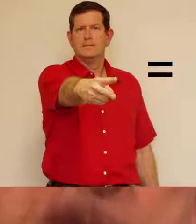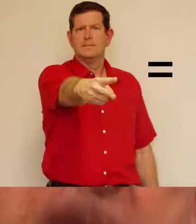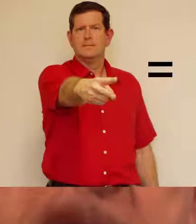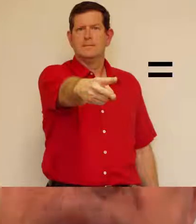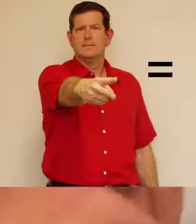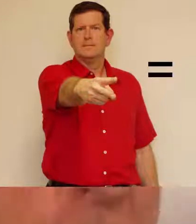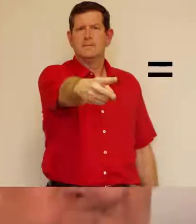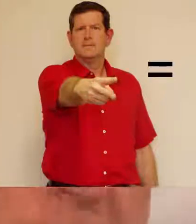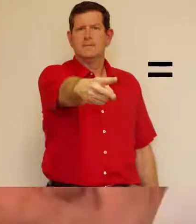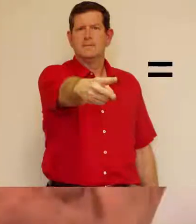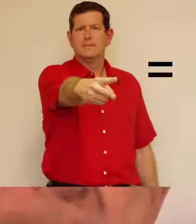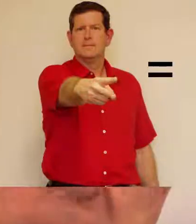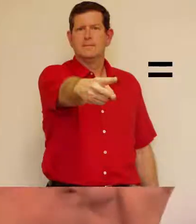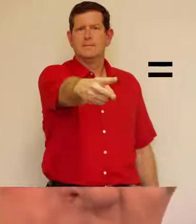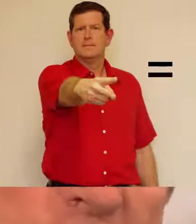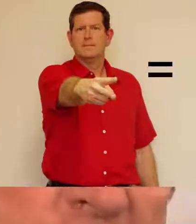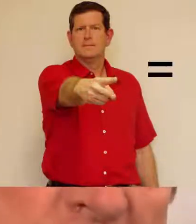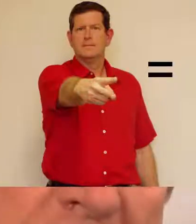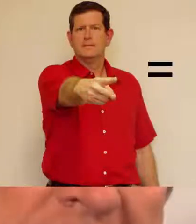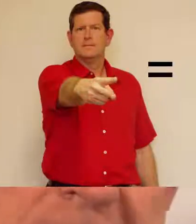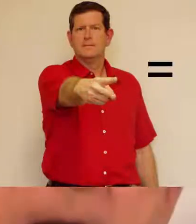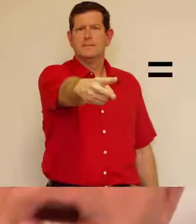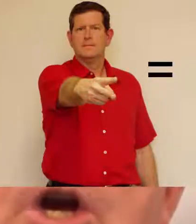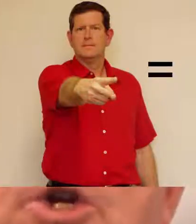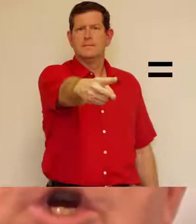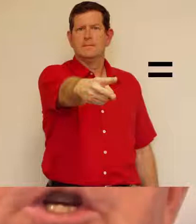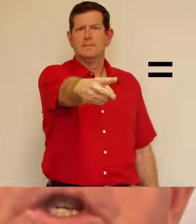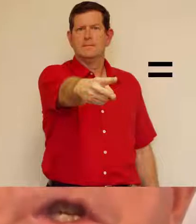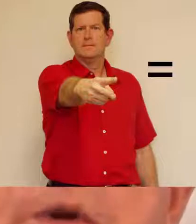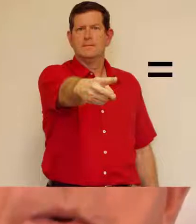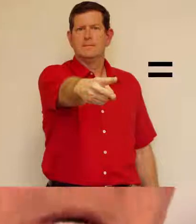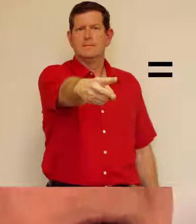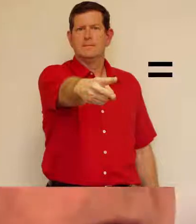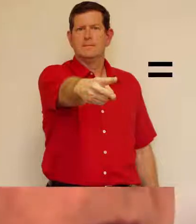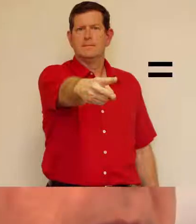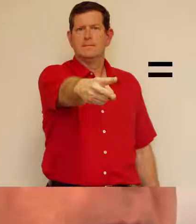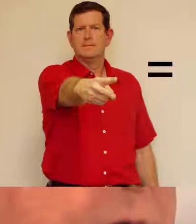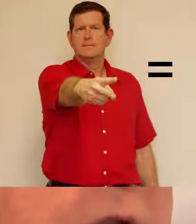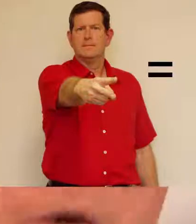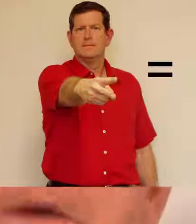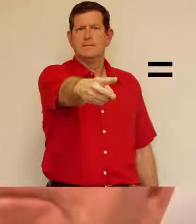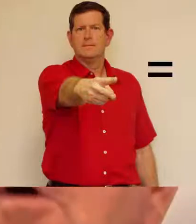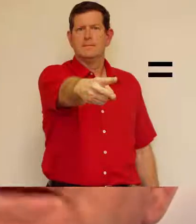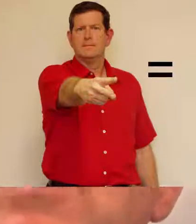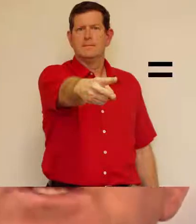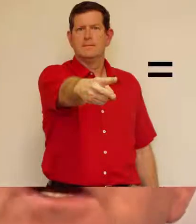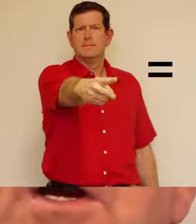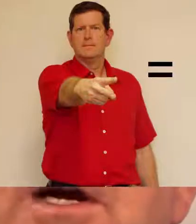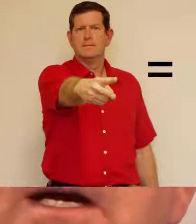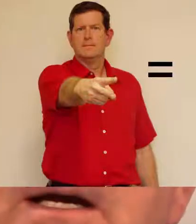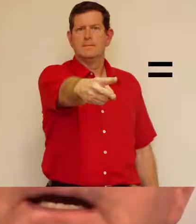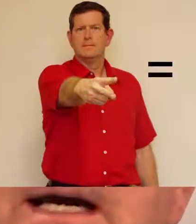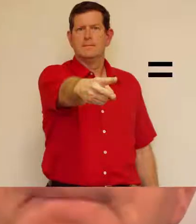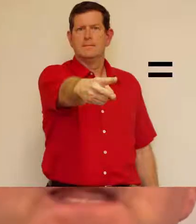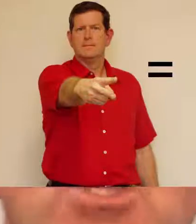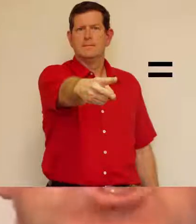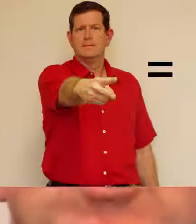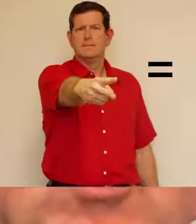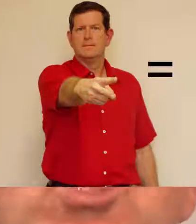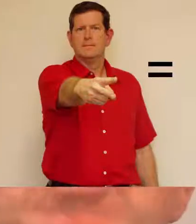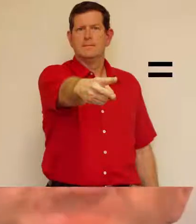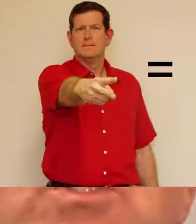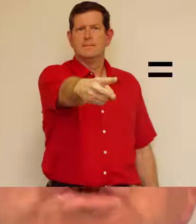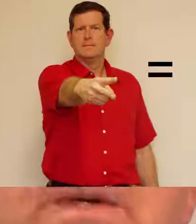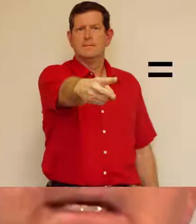Je suis marié. J'ai une femme. Donc, je suis marié. Je suis, je suis professeur. Hein ?